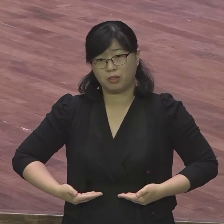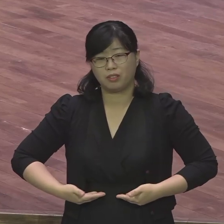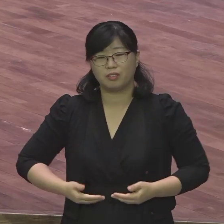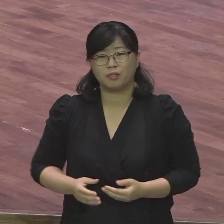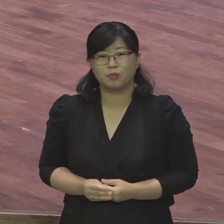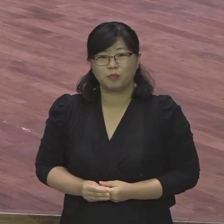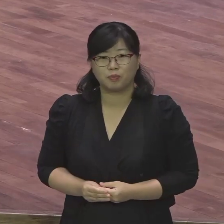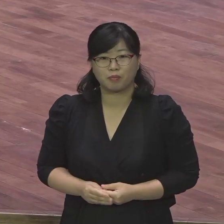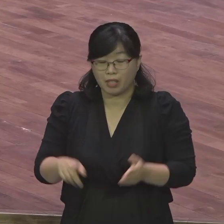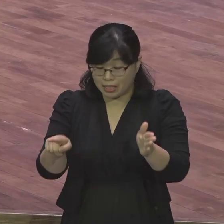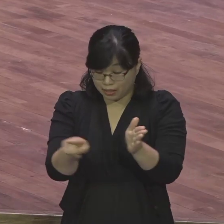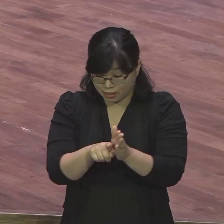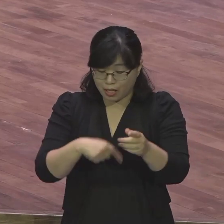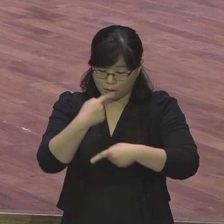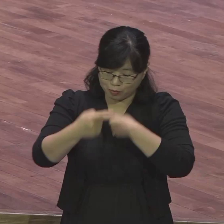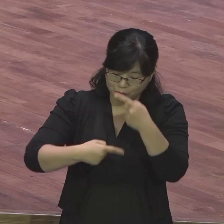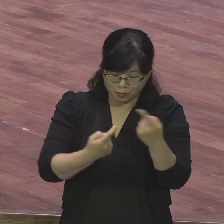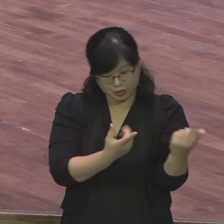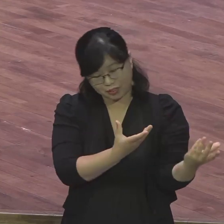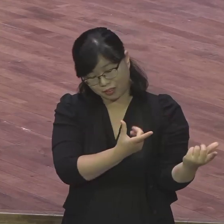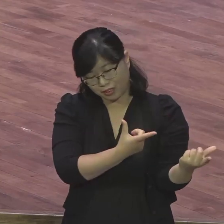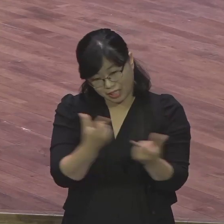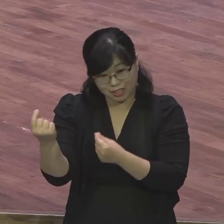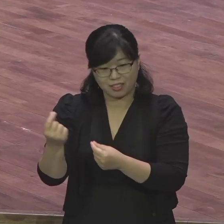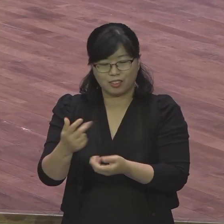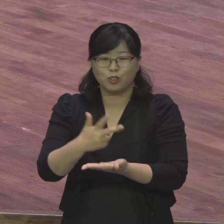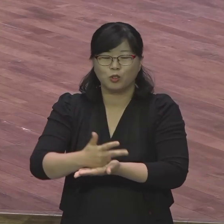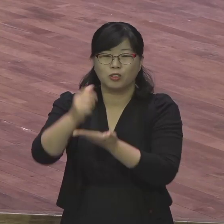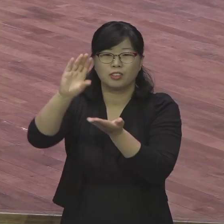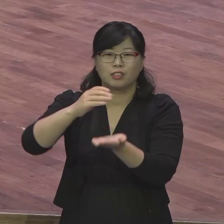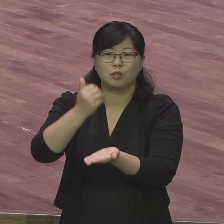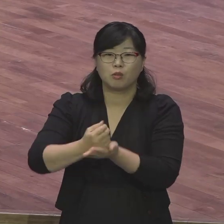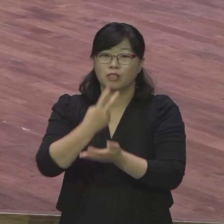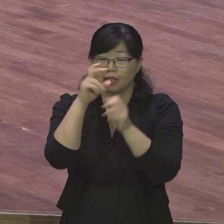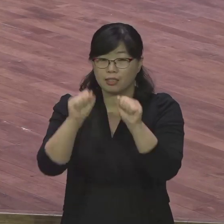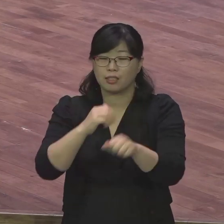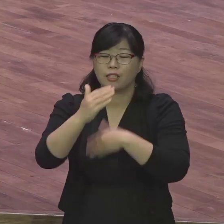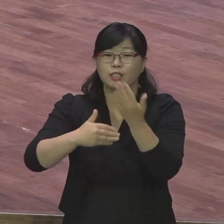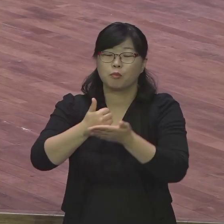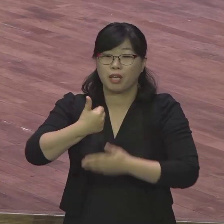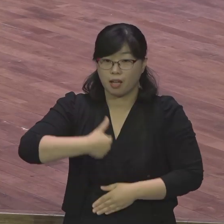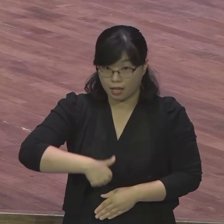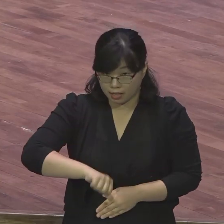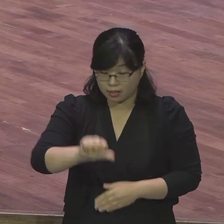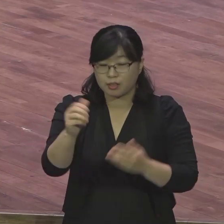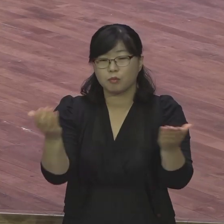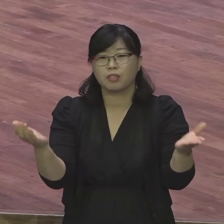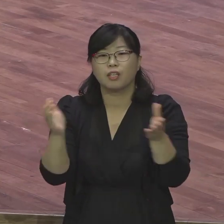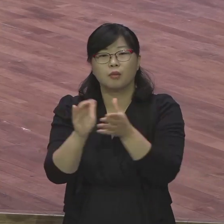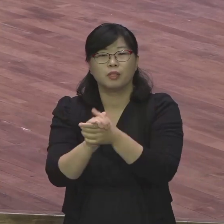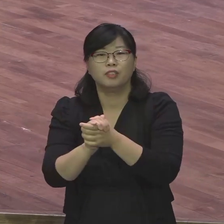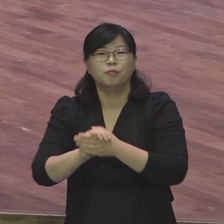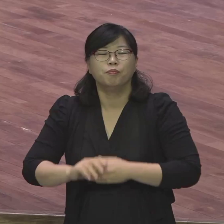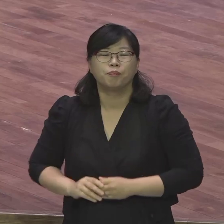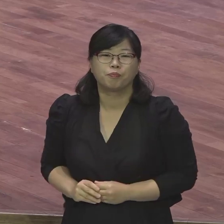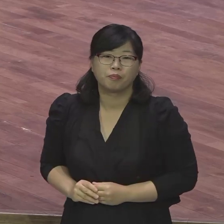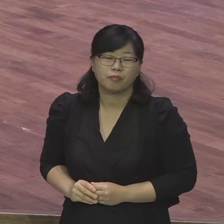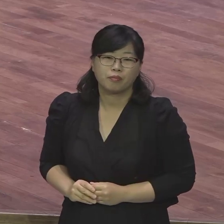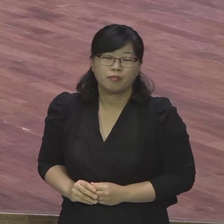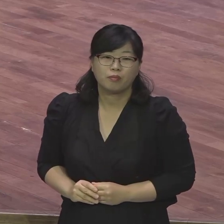신앙 고백합니다. 주는 그리스도시오. 살아계신 하나님의 아들이 있습니다. 아멘. 우리 해외